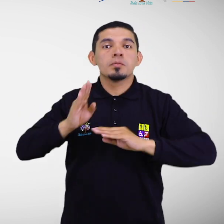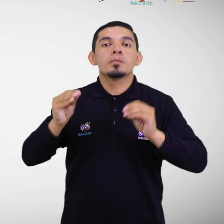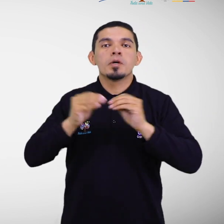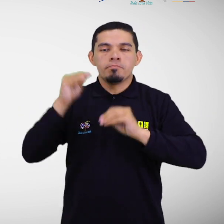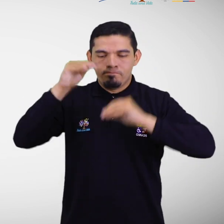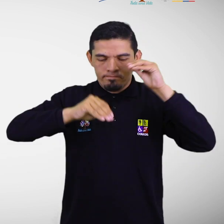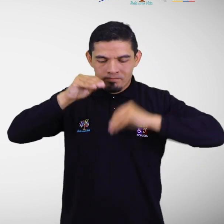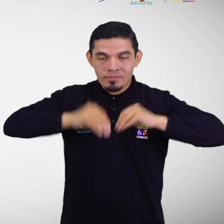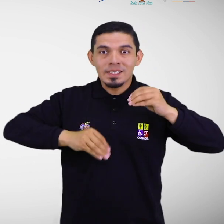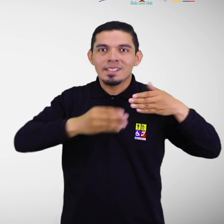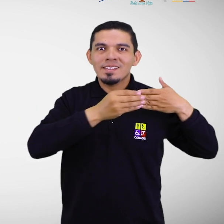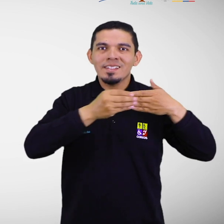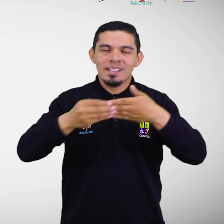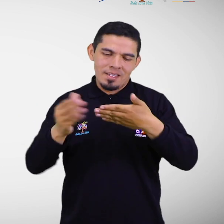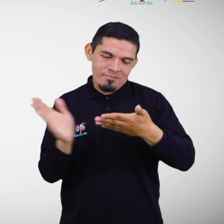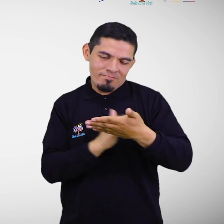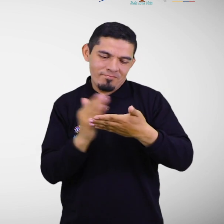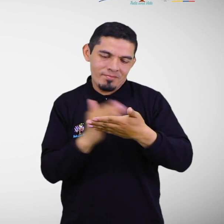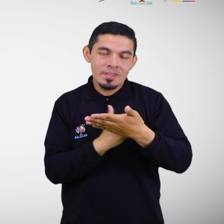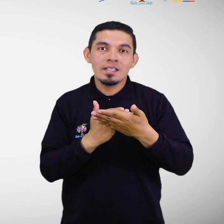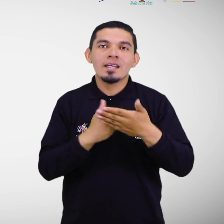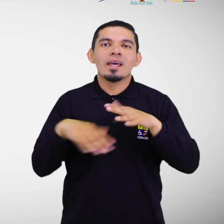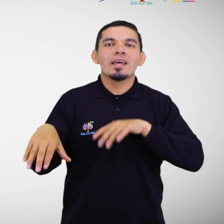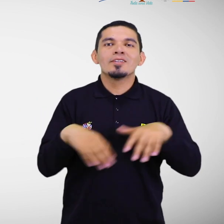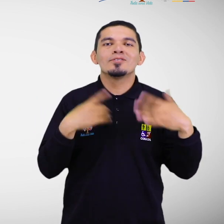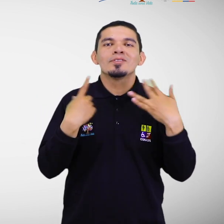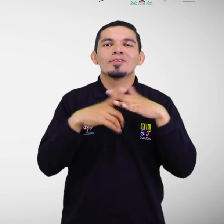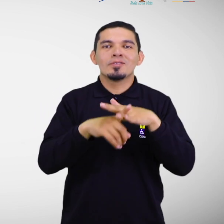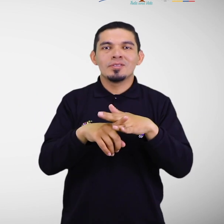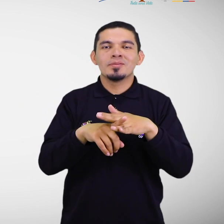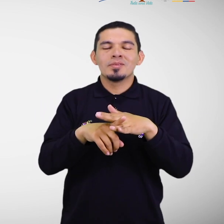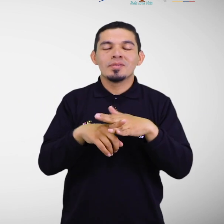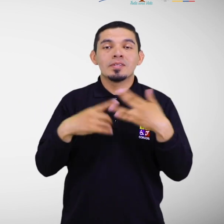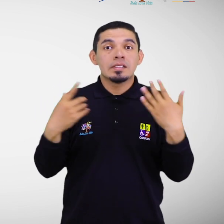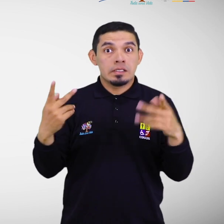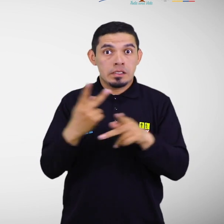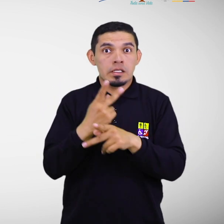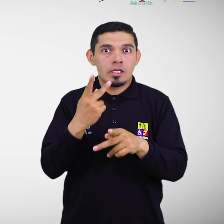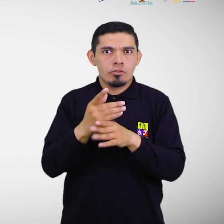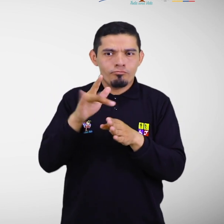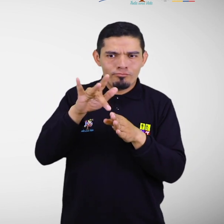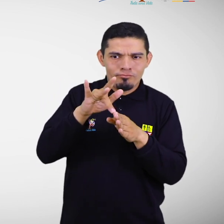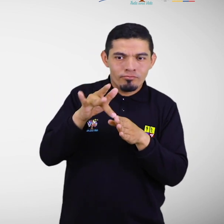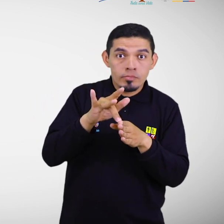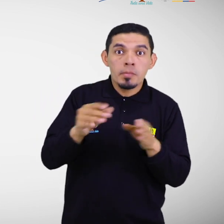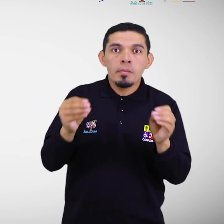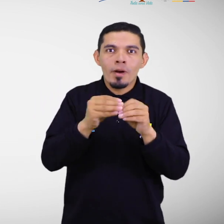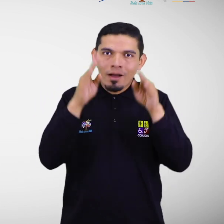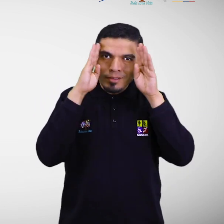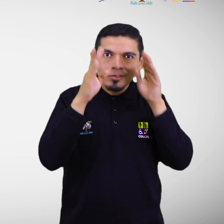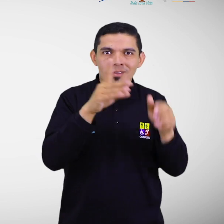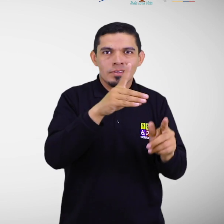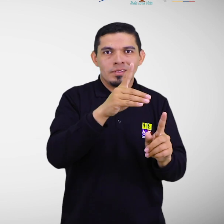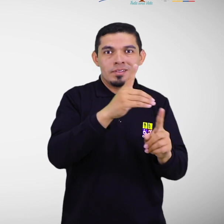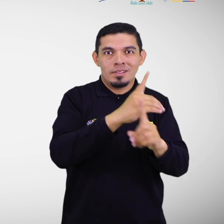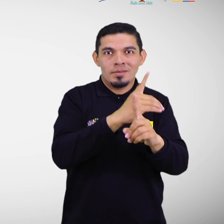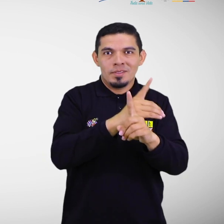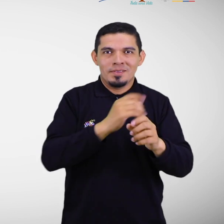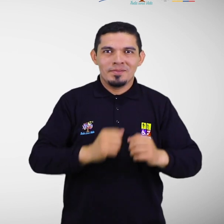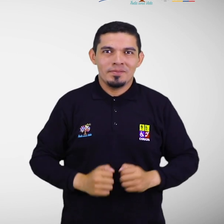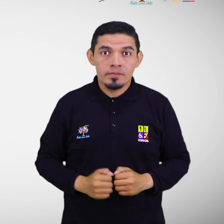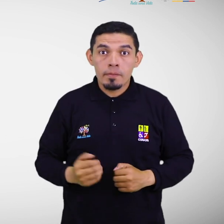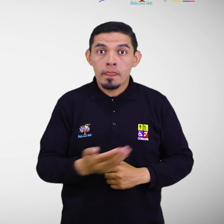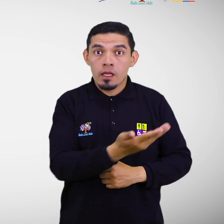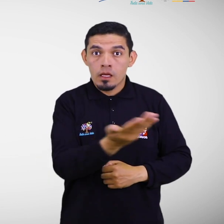elaboración de la Guía para la Gestión Inclusiva del Riesgo con Enfoque en Personas con Discapacidad. Con la participación de